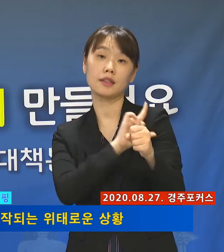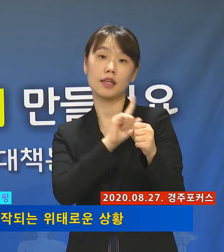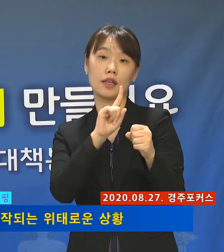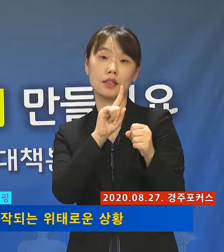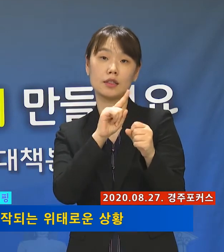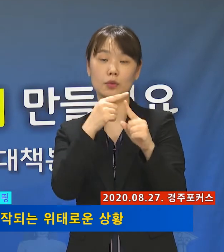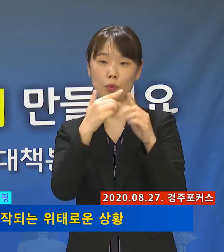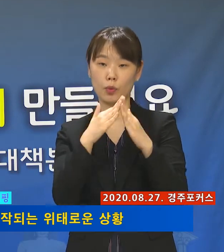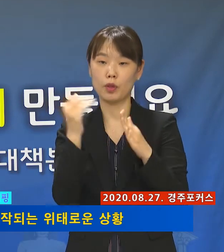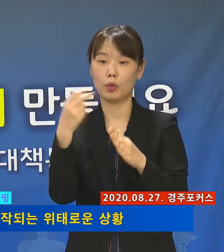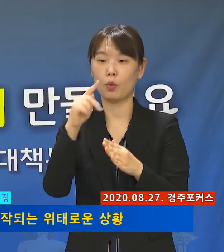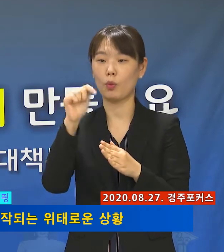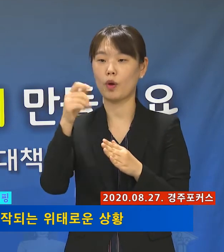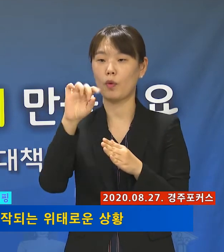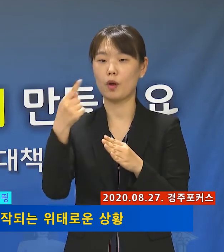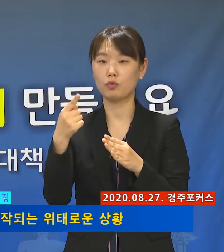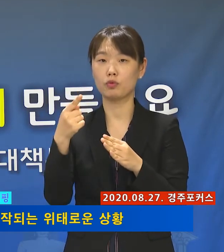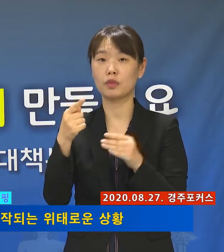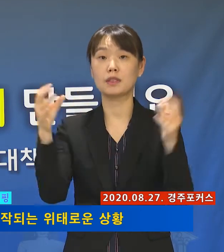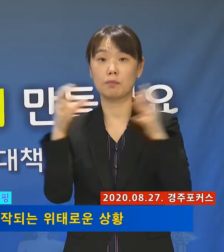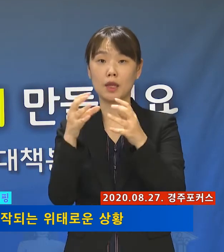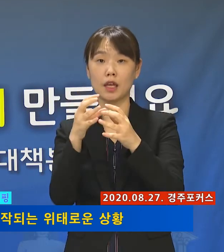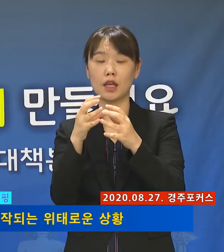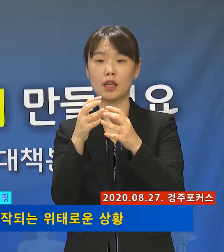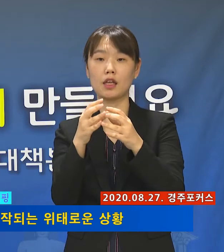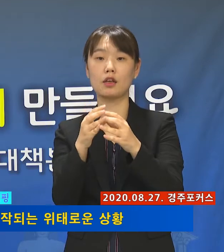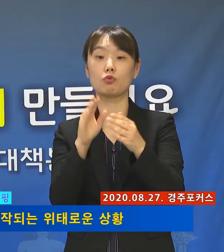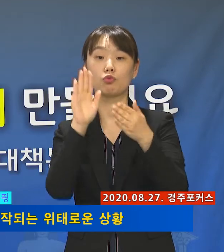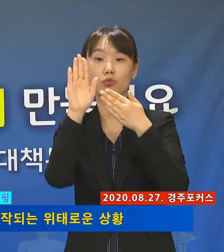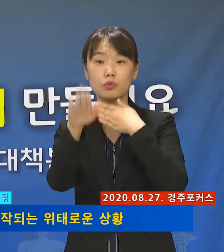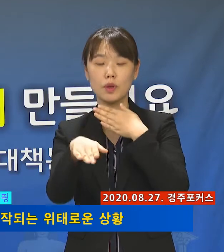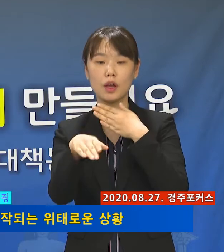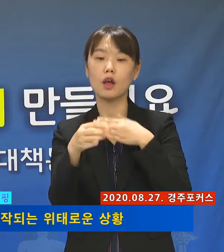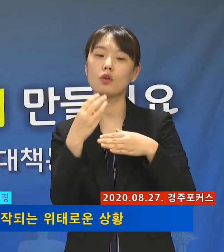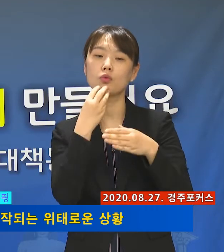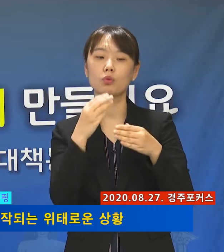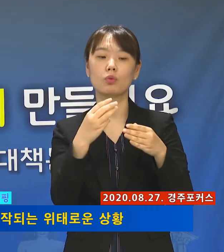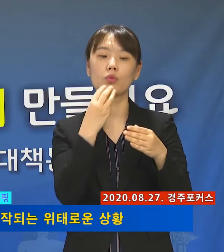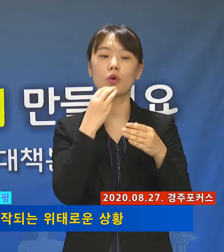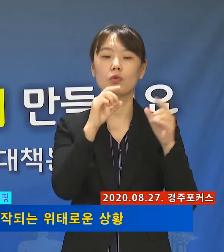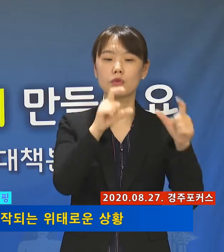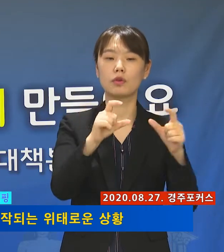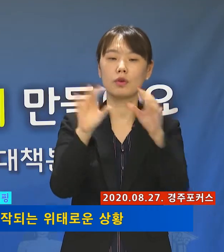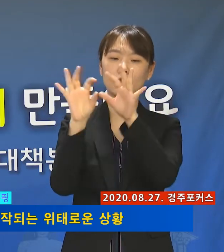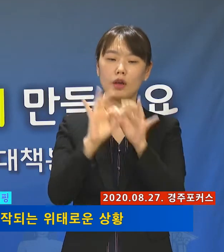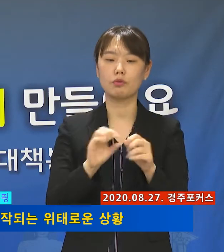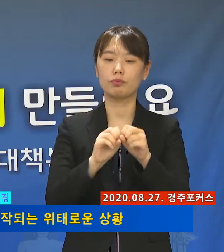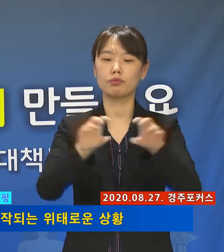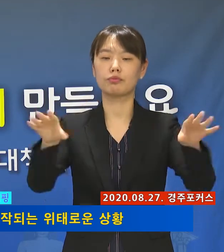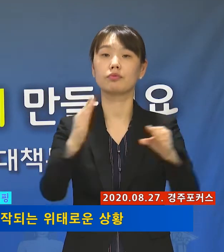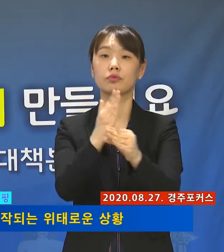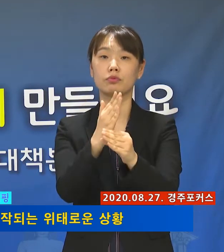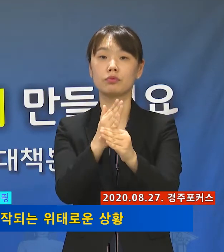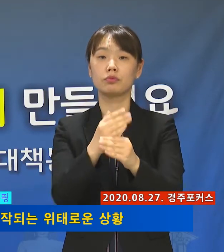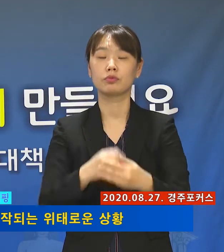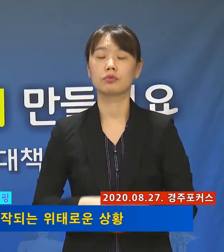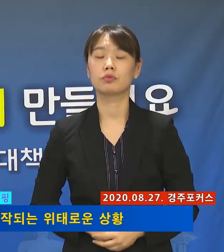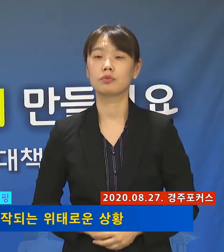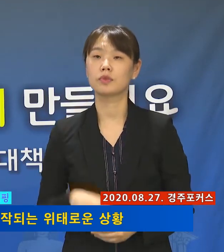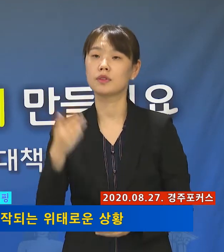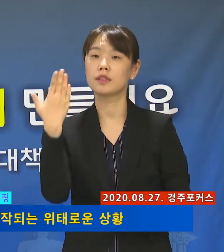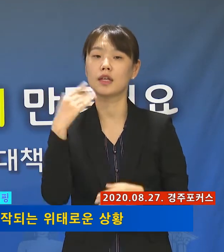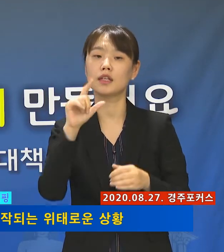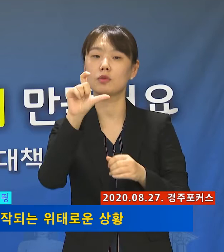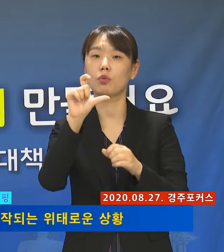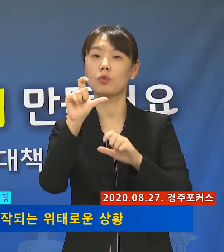8으로 집회를 기점으로 수도권 이외의 지역으로도 재확산되고 있는 상황입니다. 지난